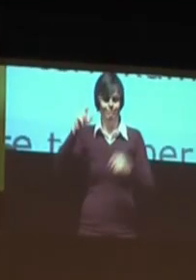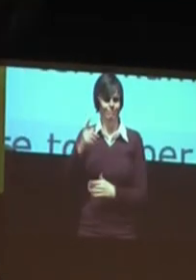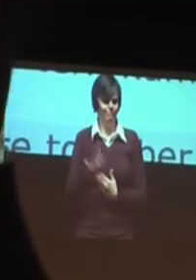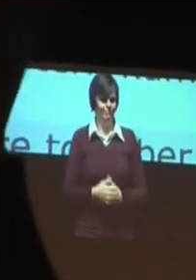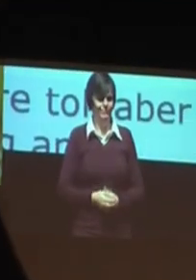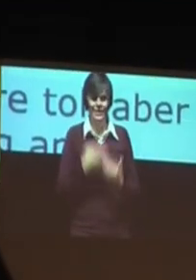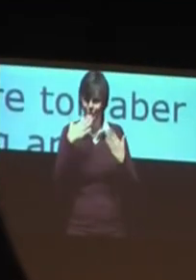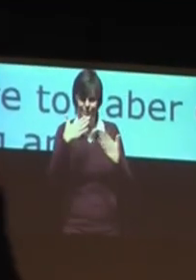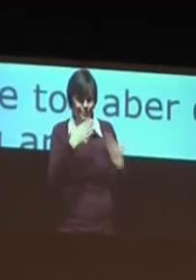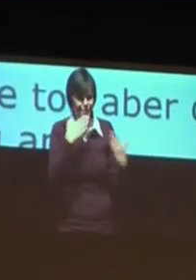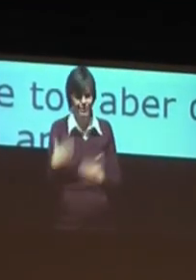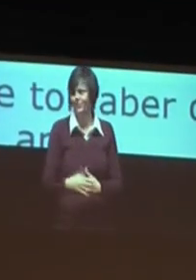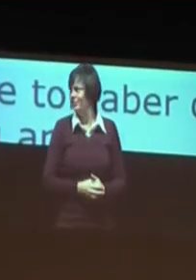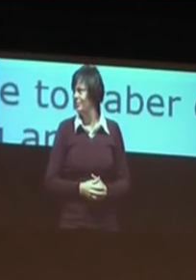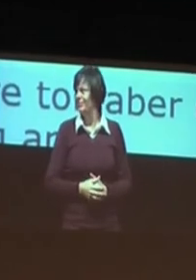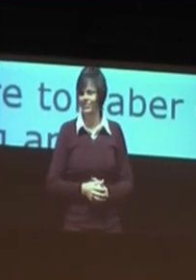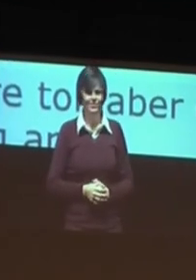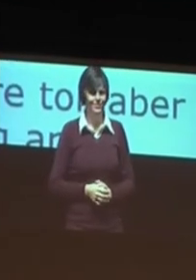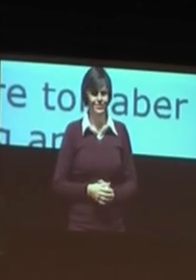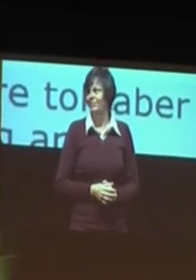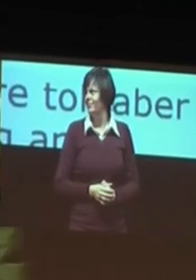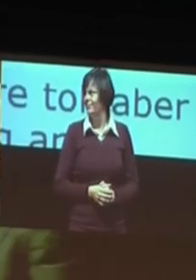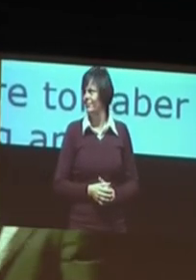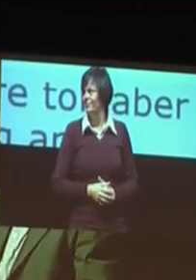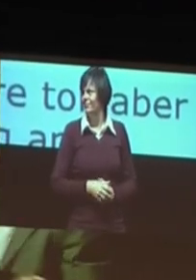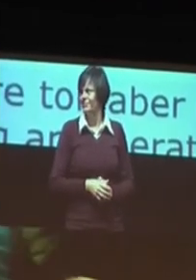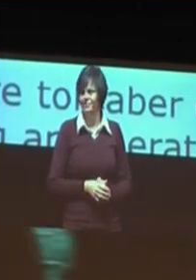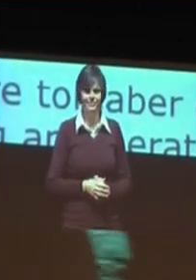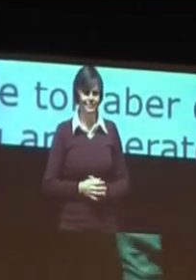Medizinern, sowas hinzukriegen. Also herzlichen Dank für den Beitrag.